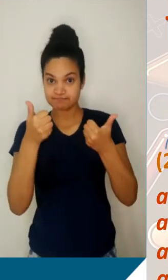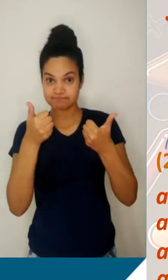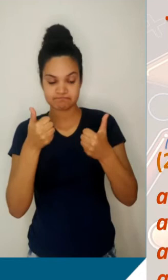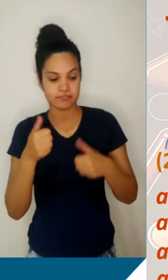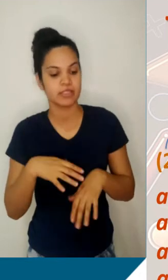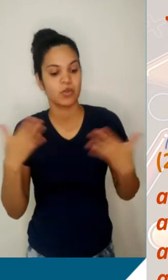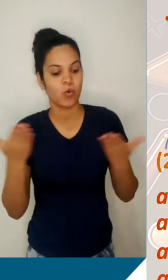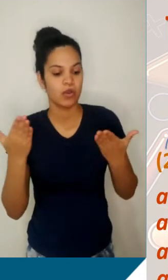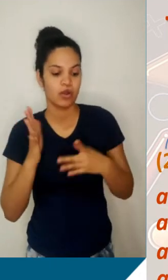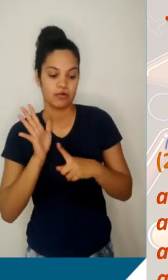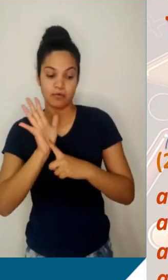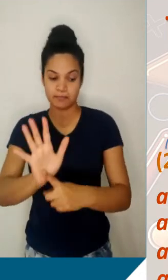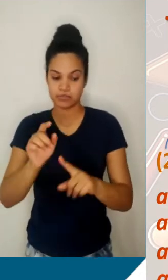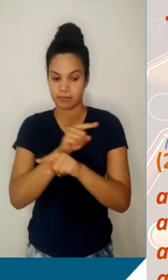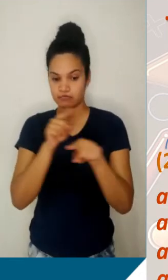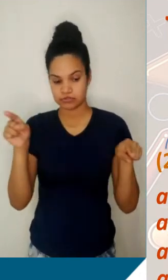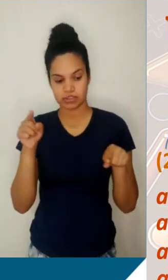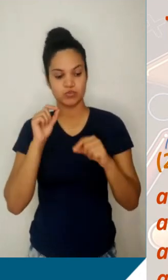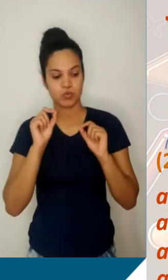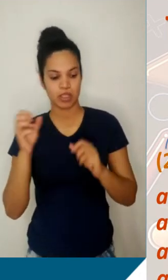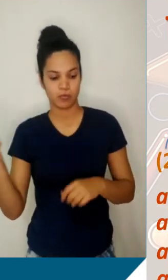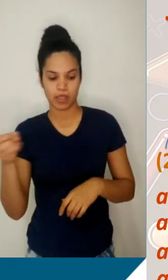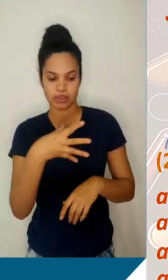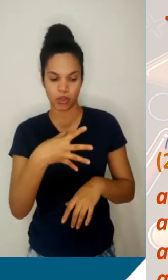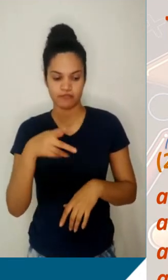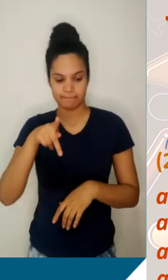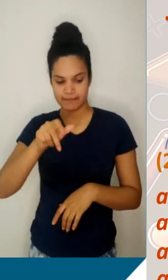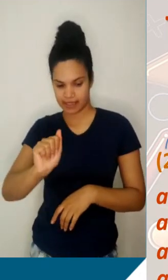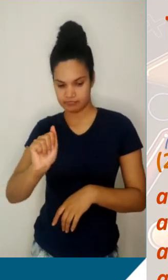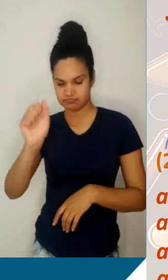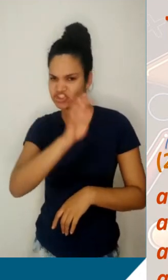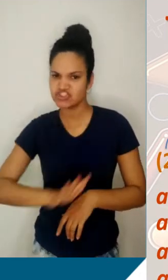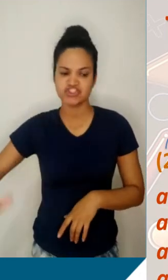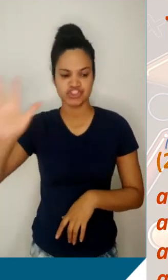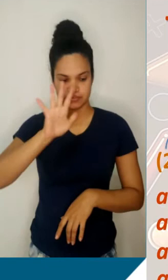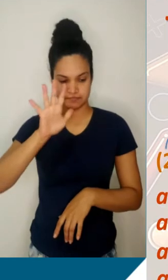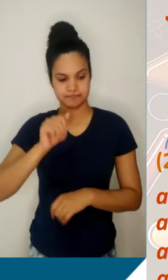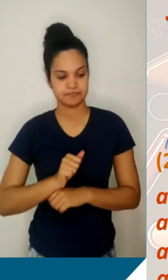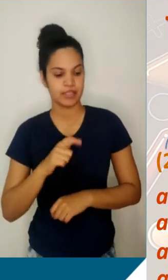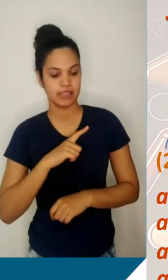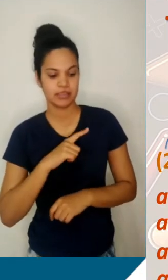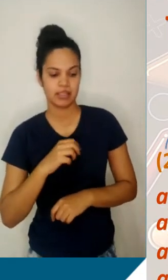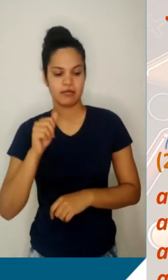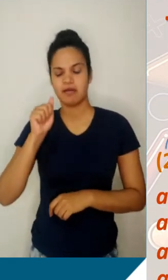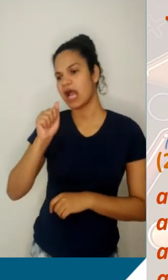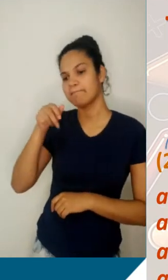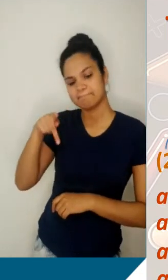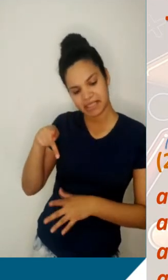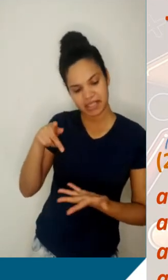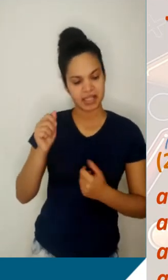A gente vai apresentar para vocês aqui uma nova PA. Uma PA genérica, em que tem um termo AP, um termo AN,